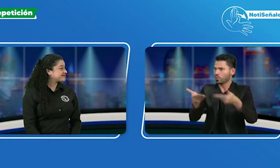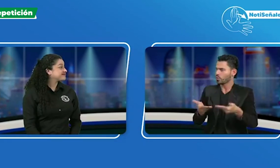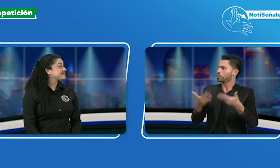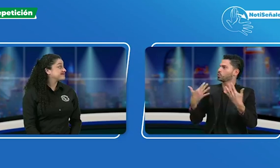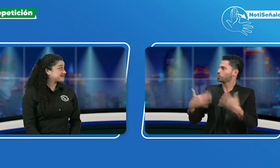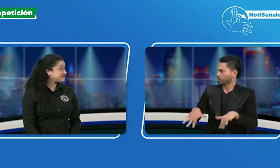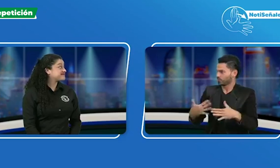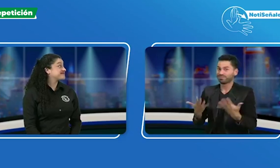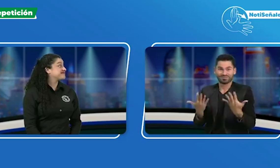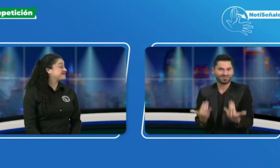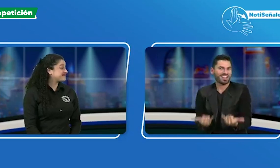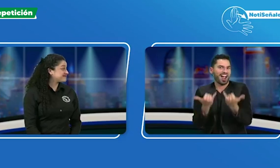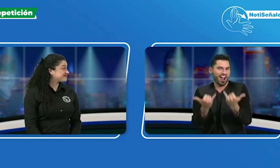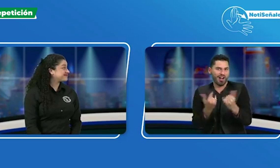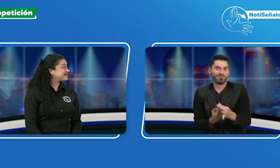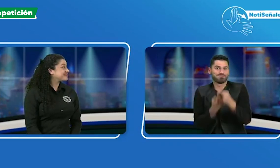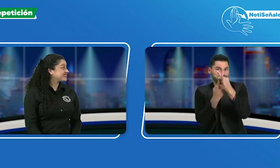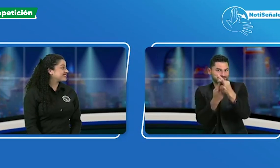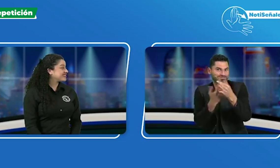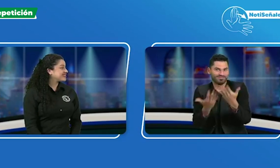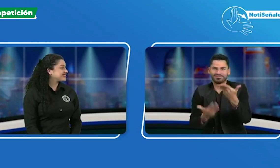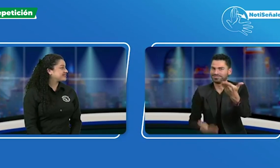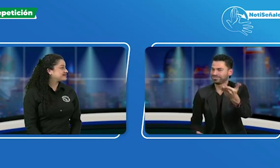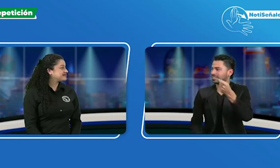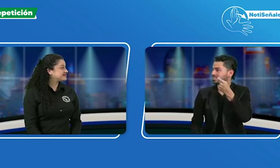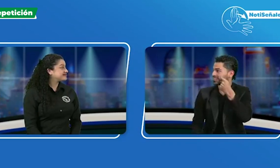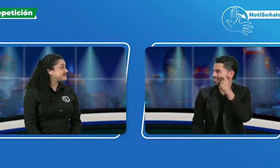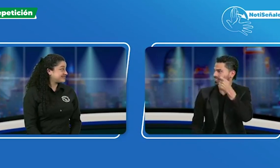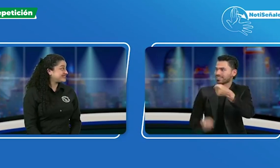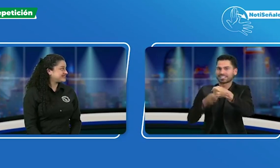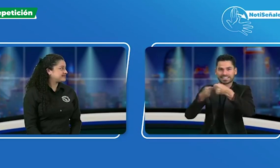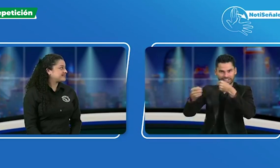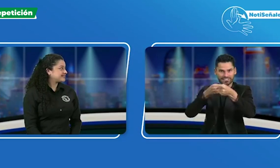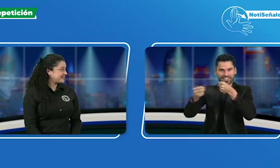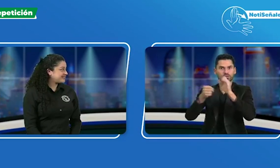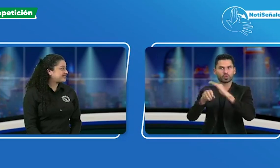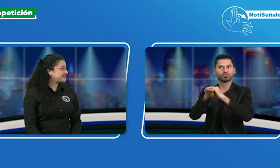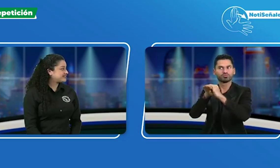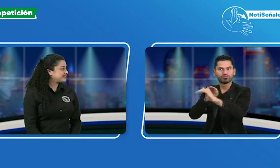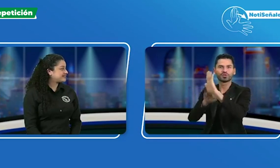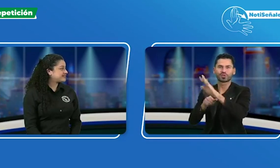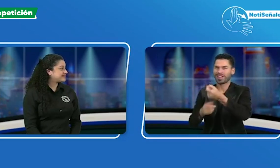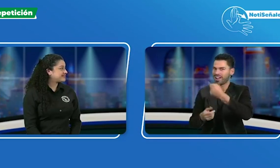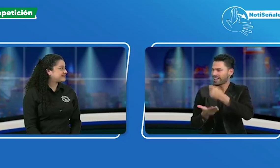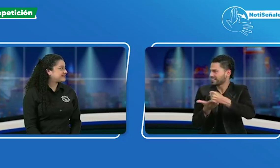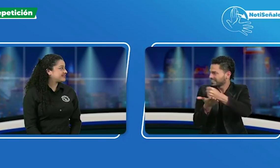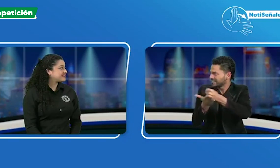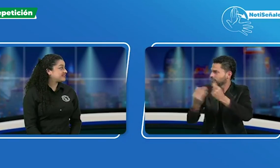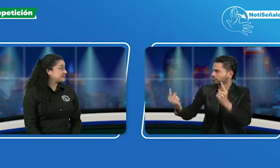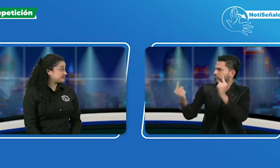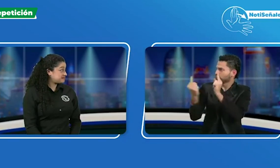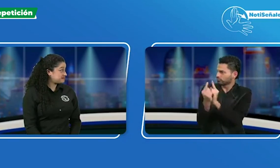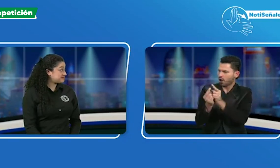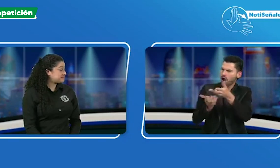otro invitado especial en donde han aplicado la herramienta Servir. Bienvenido Henry, cuéntanos